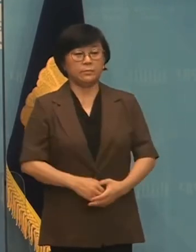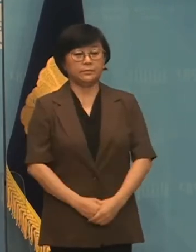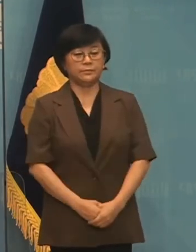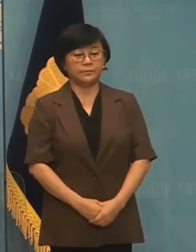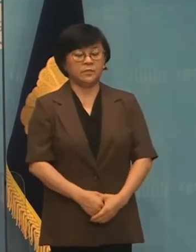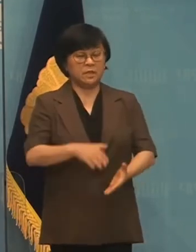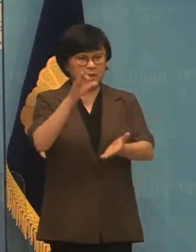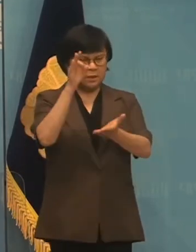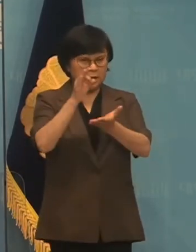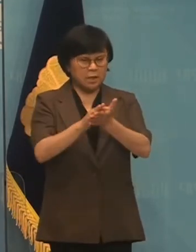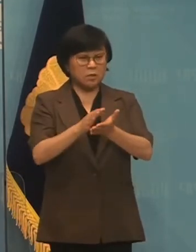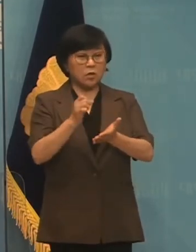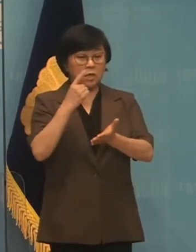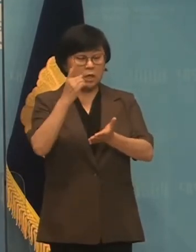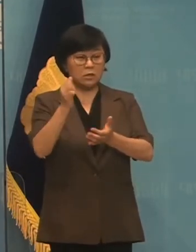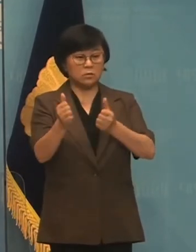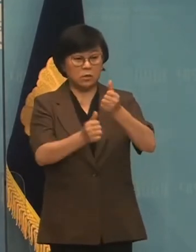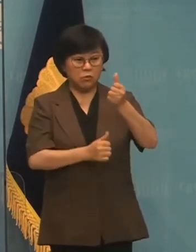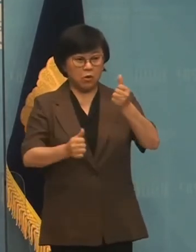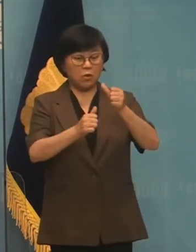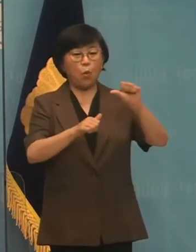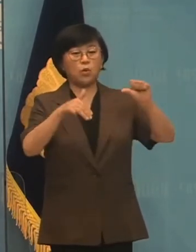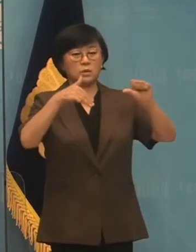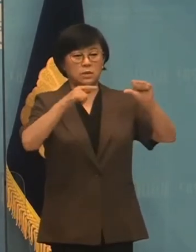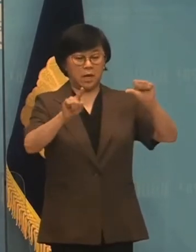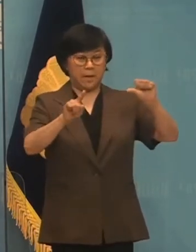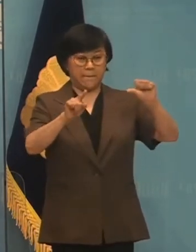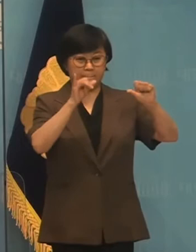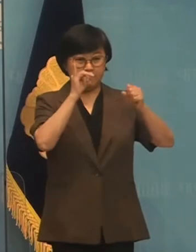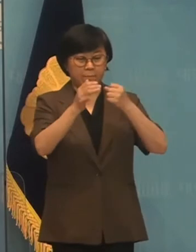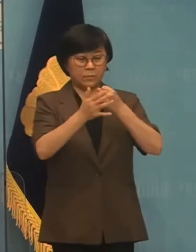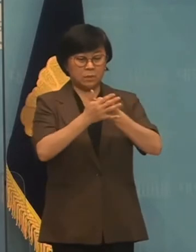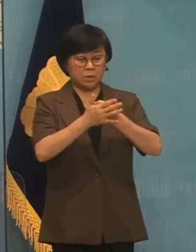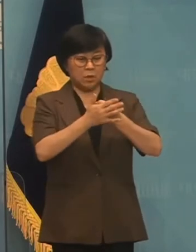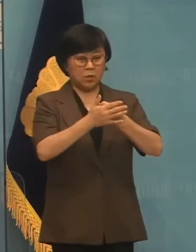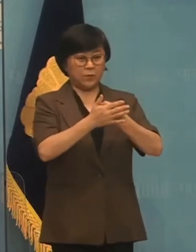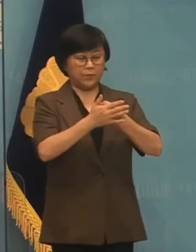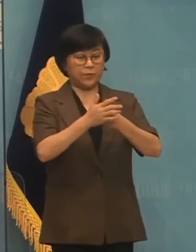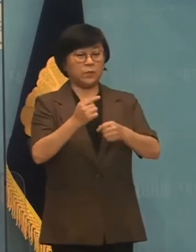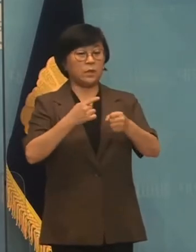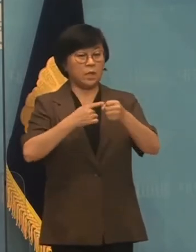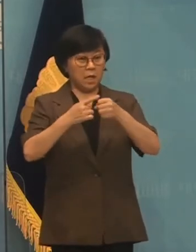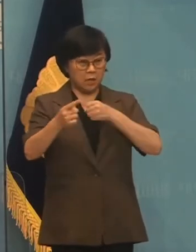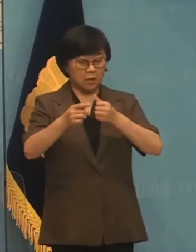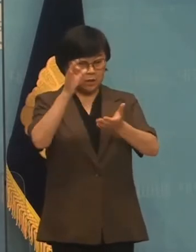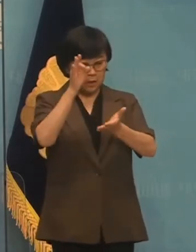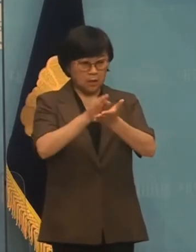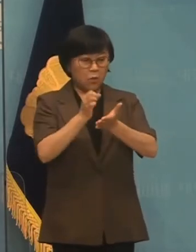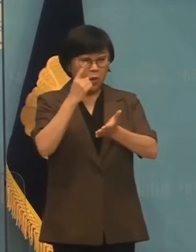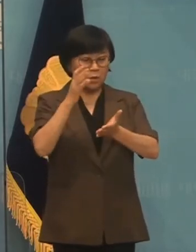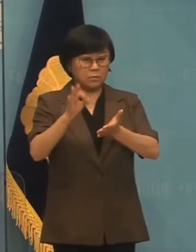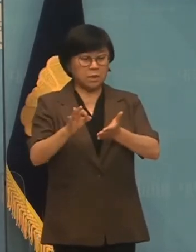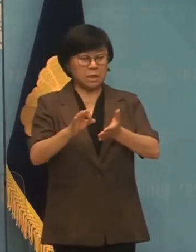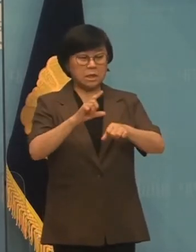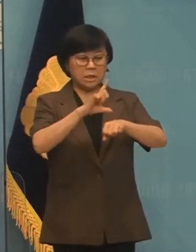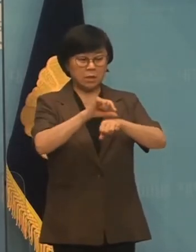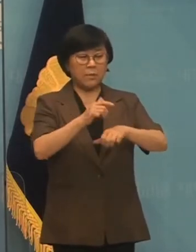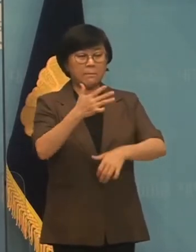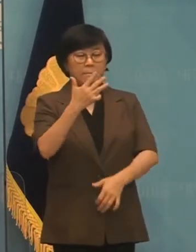최저임금위원회 5차 전환회의가 열렸습니다. 양대 노총은 내년 최저임금을 현재 시급